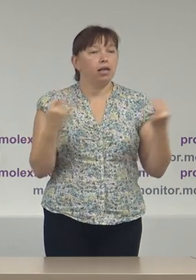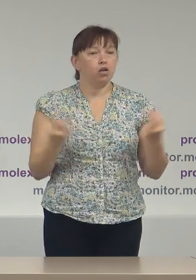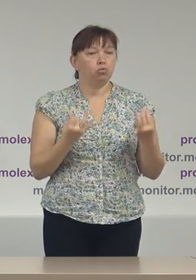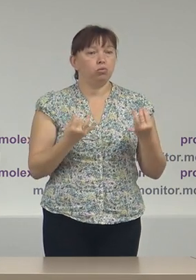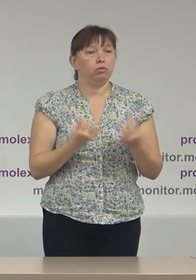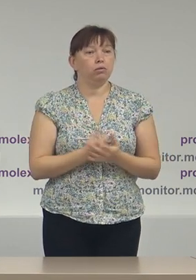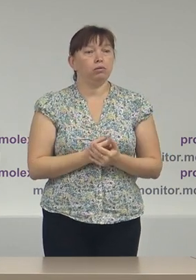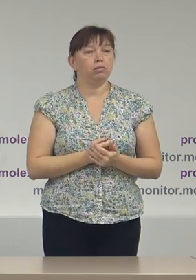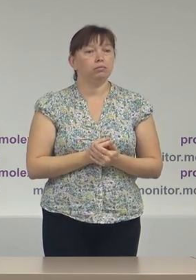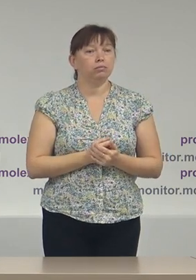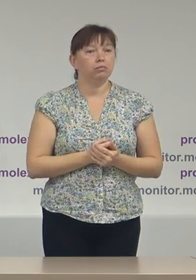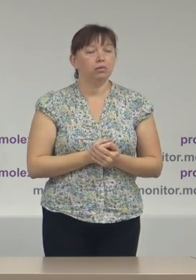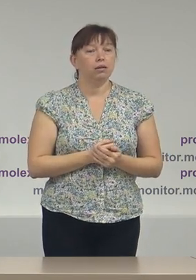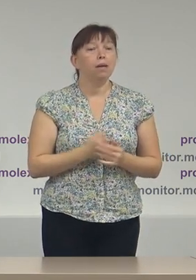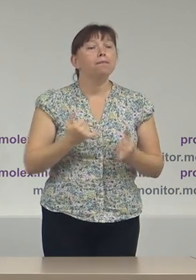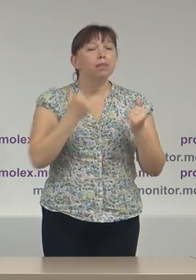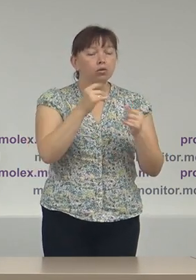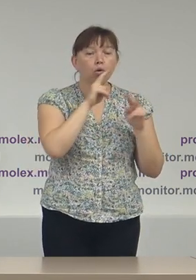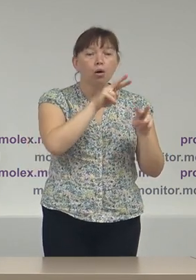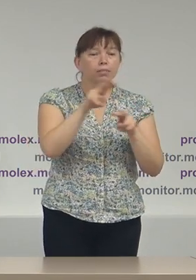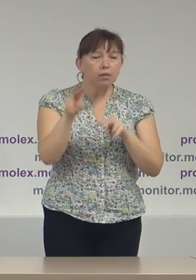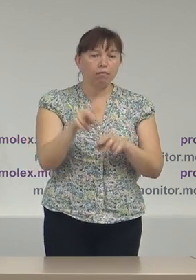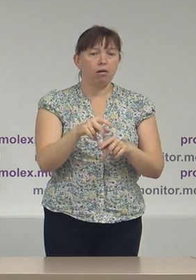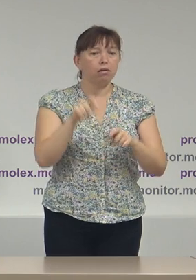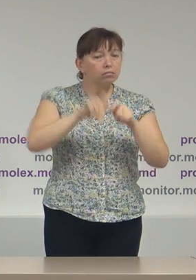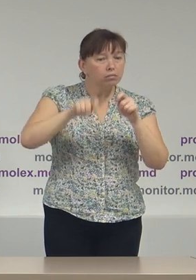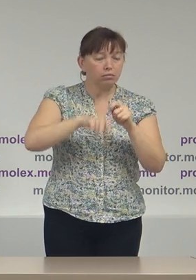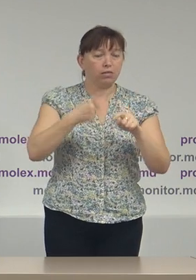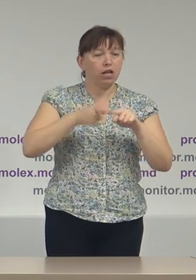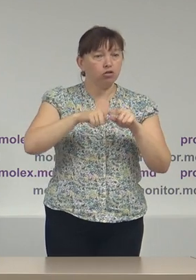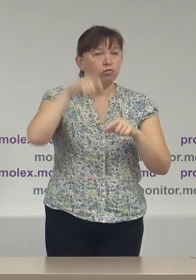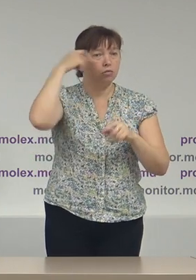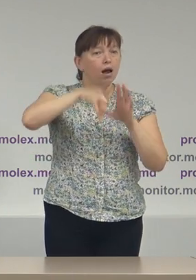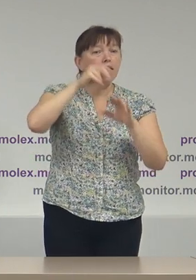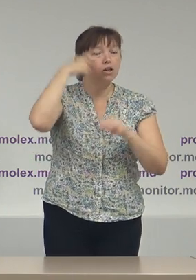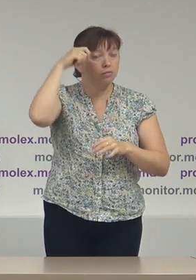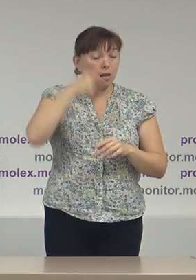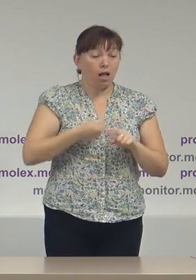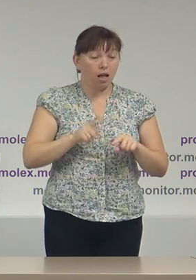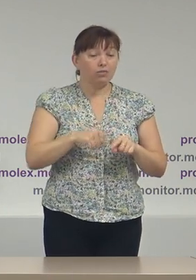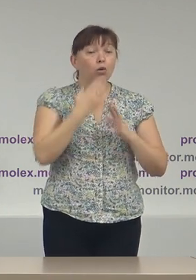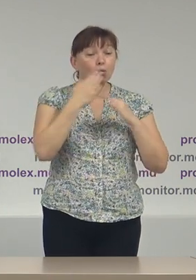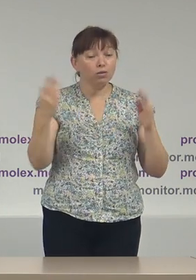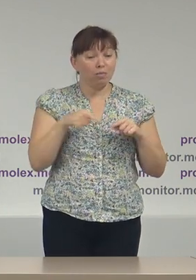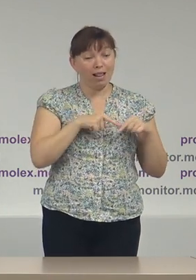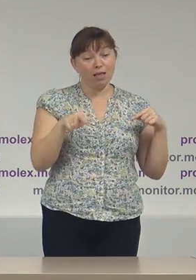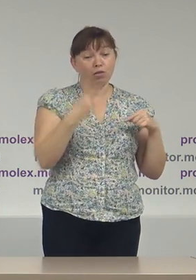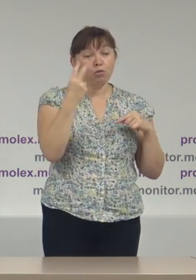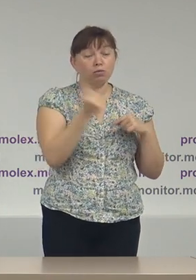pentru observarea scurtinului prezidențial, astfel în ultimele două săptămâni au fost